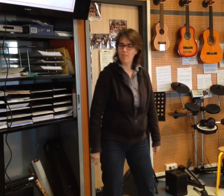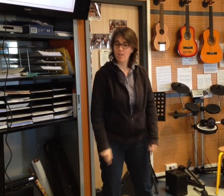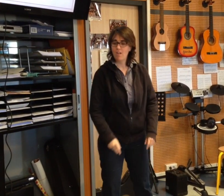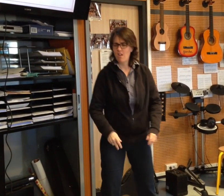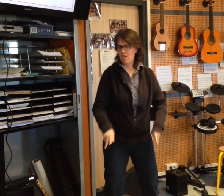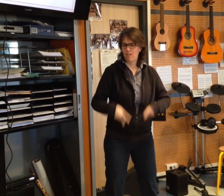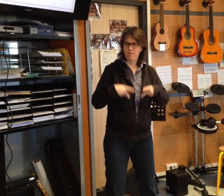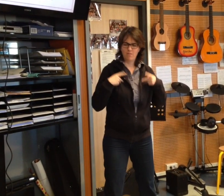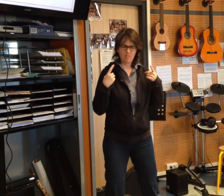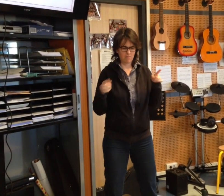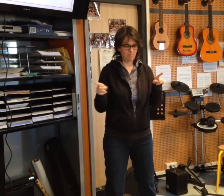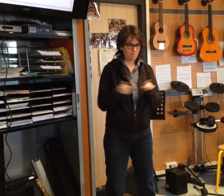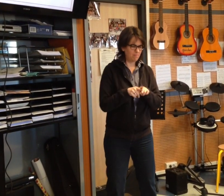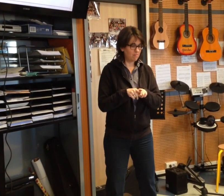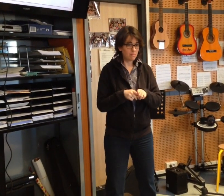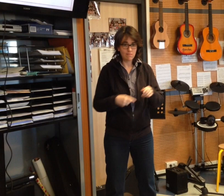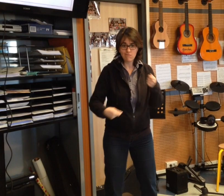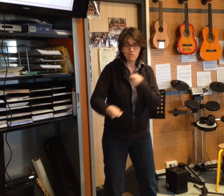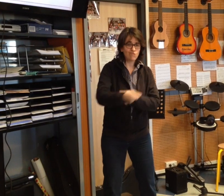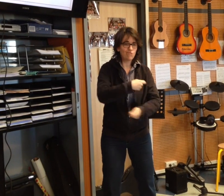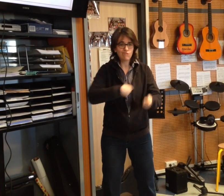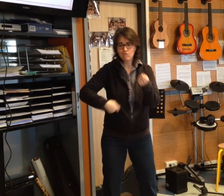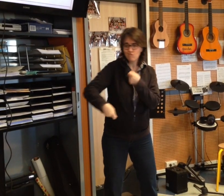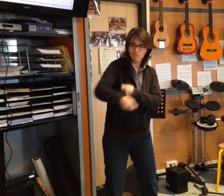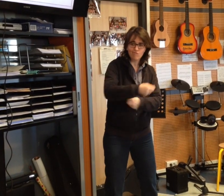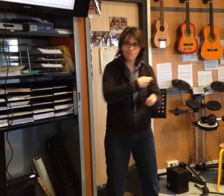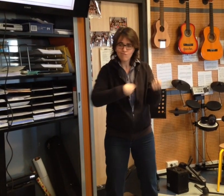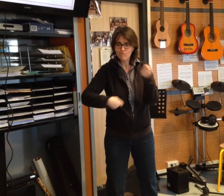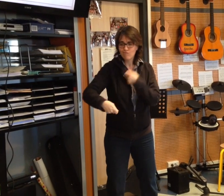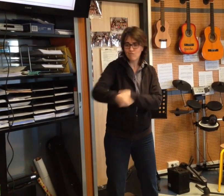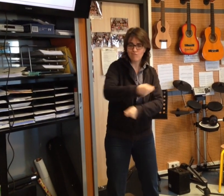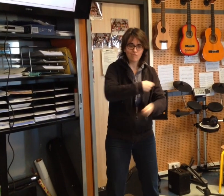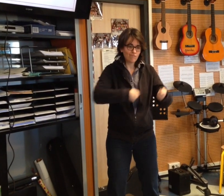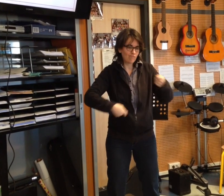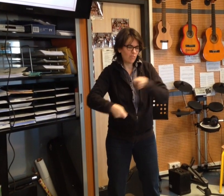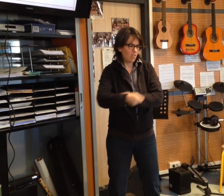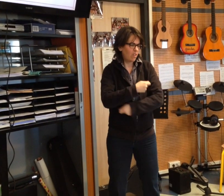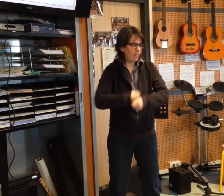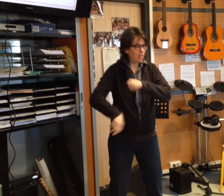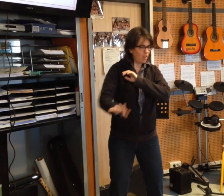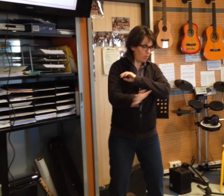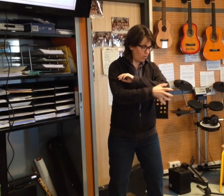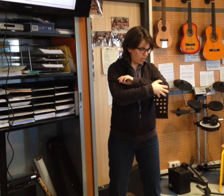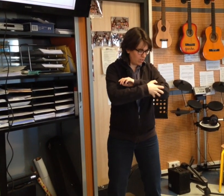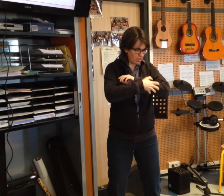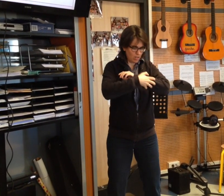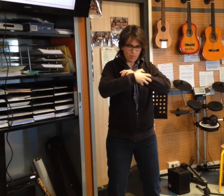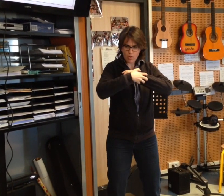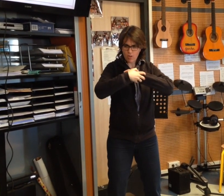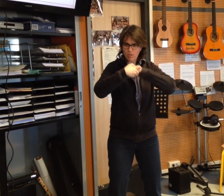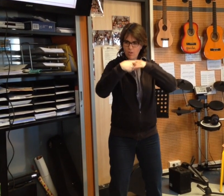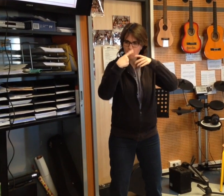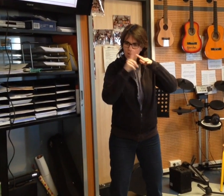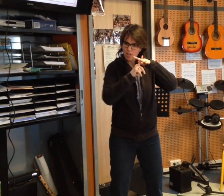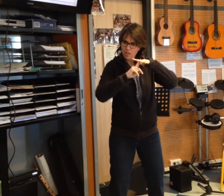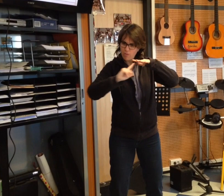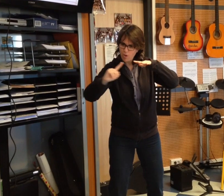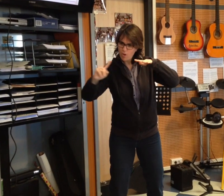de brûle La vie est une machine La vie est une machine Où les approuillent pas de brûle